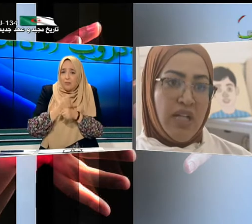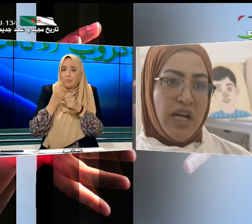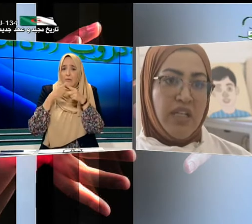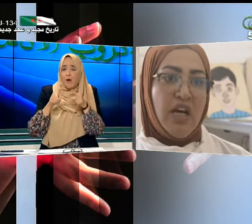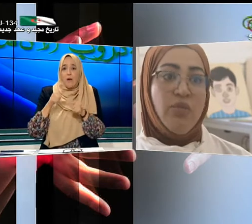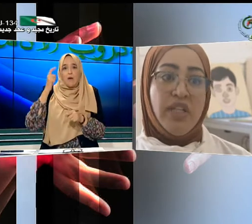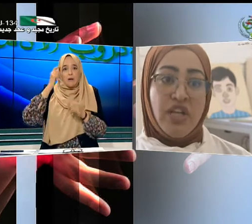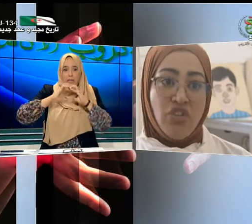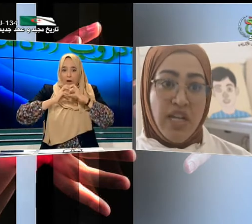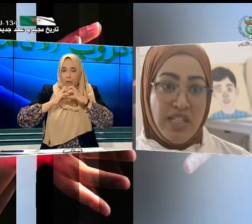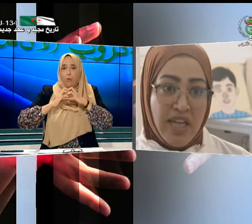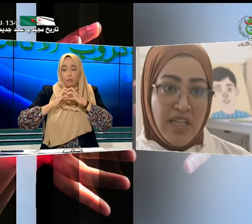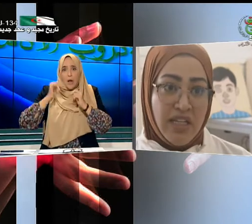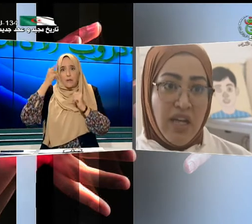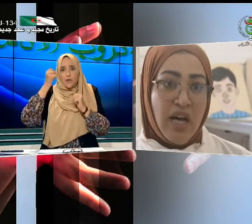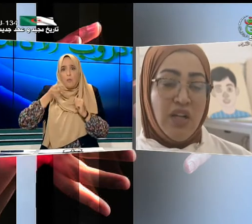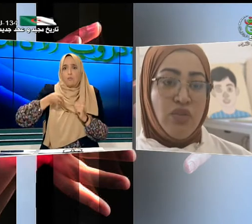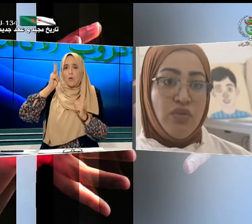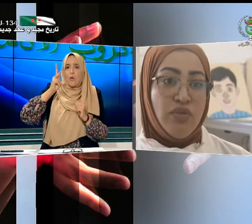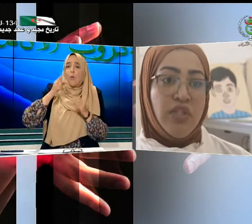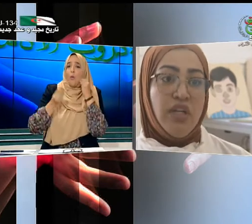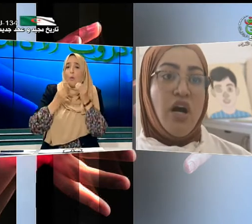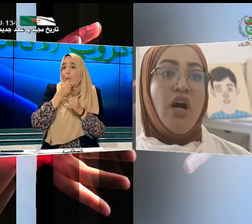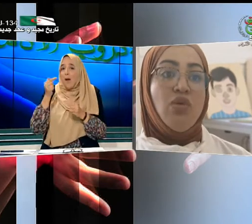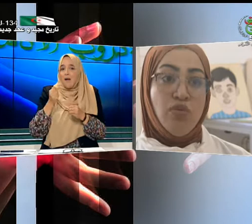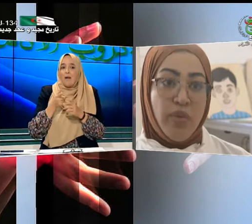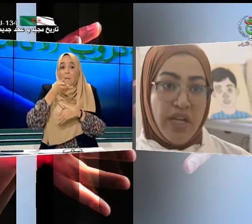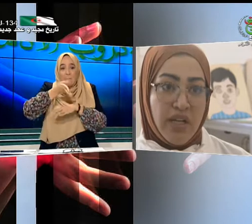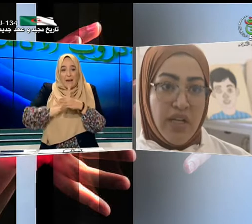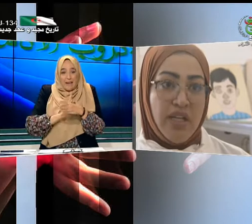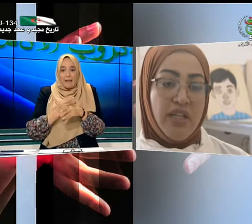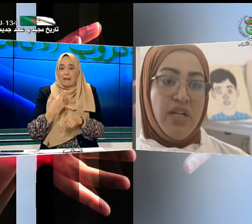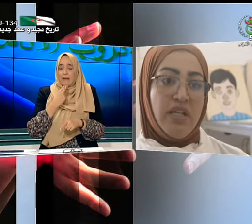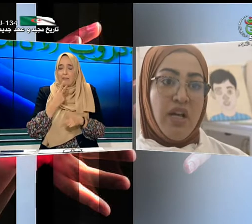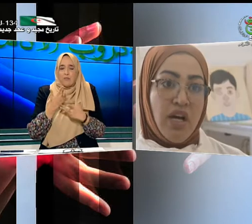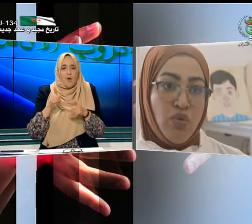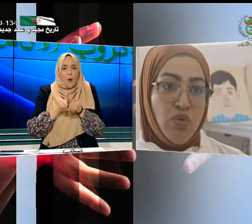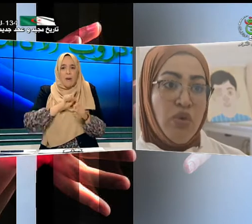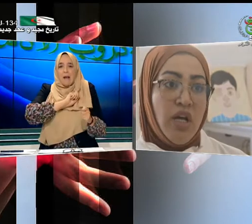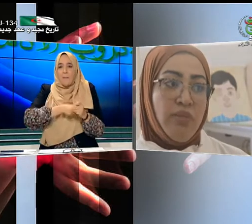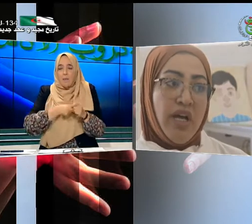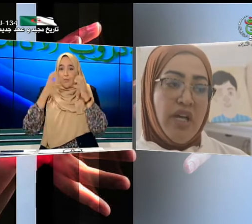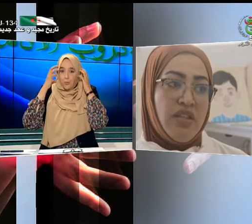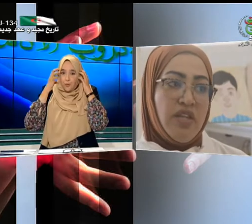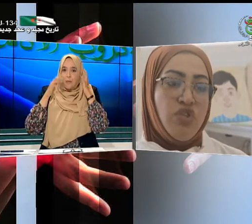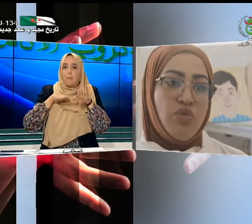العقلية وبدرجة التأهيل الأرطفوني أو المبكر الذين تلقوه بحيث يجدون